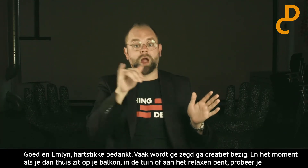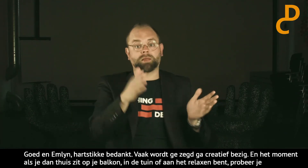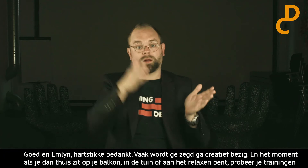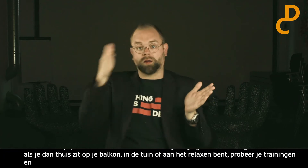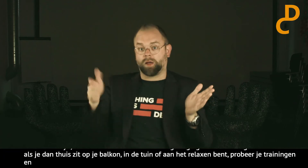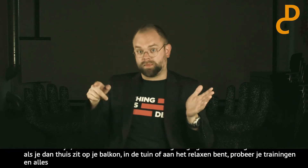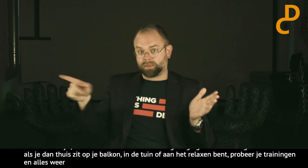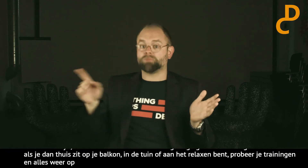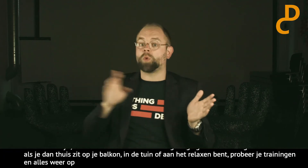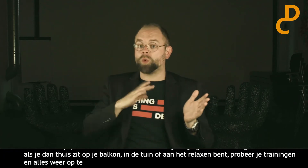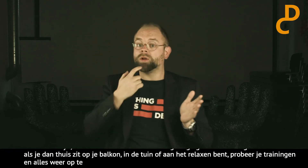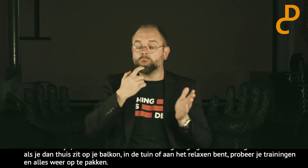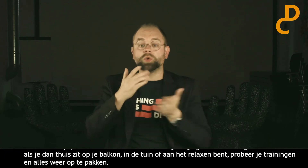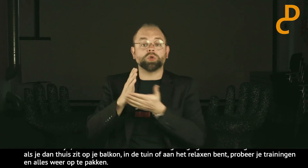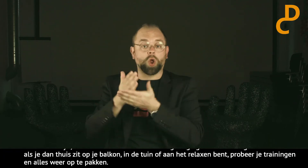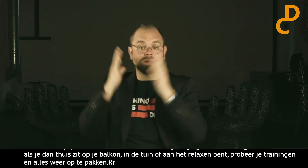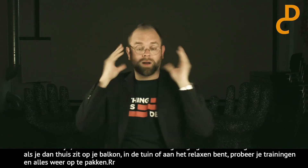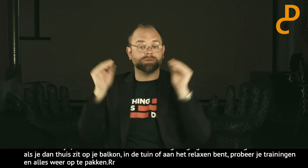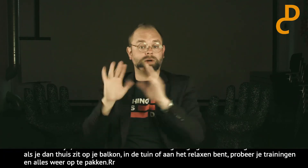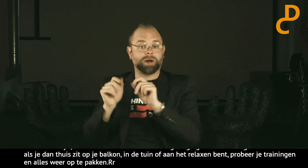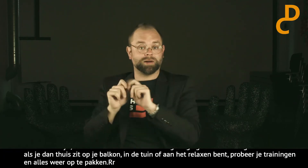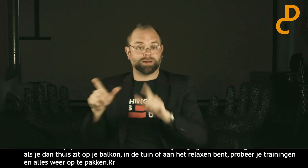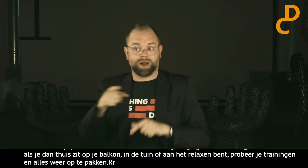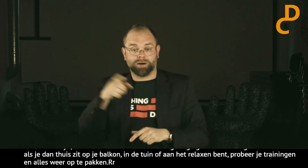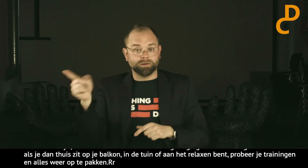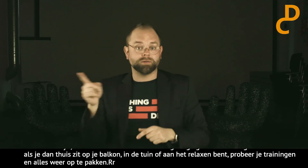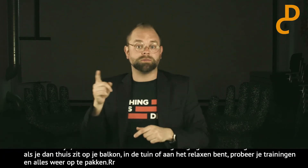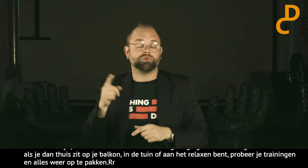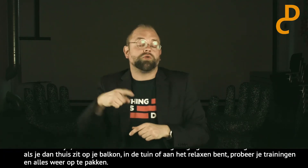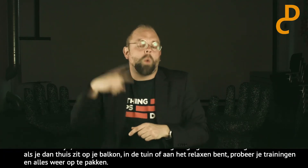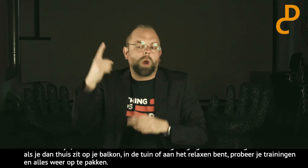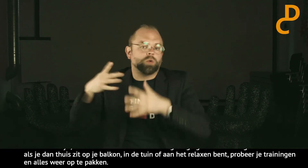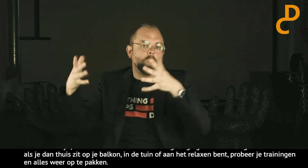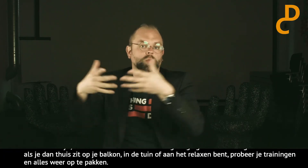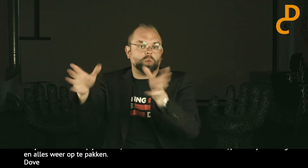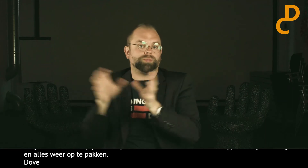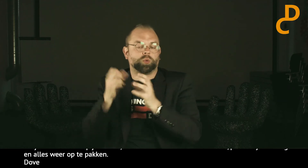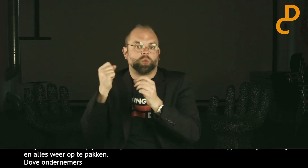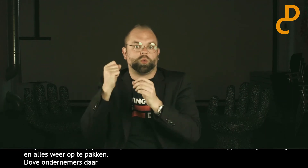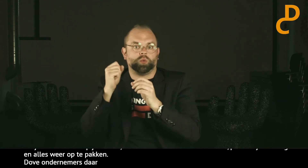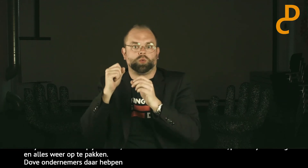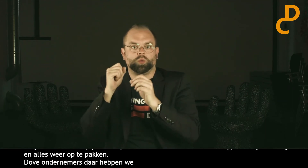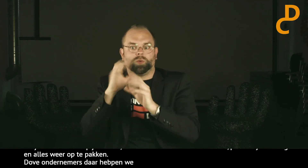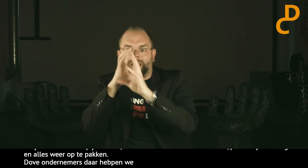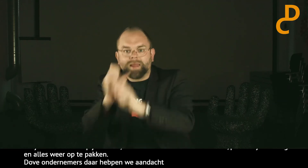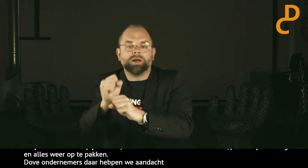Dove ondernemers. Dat hebben we nu aandacht gegeven. Maar er zijn ook natuurlijk horende ondernemers.